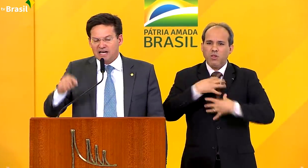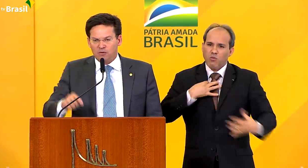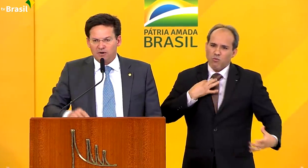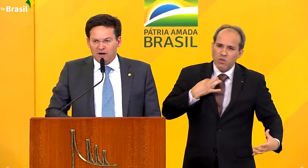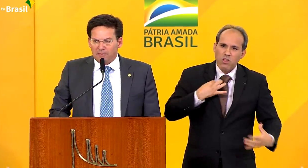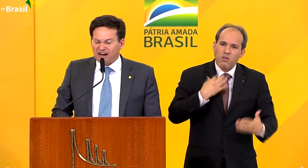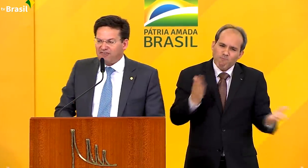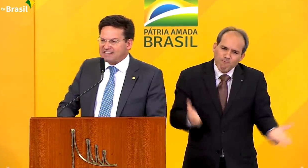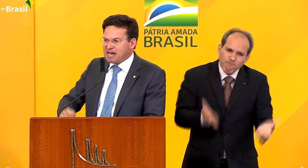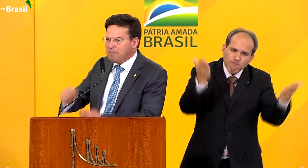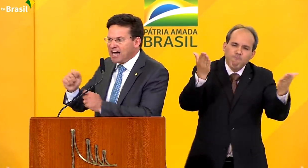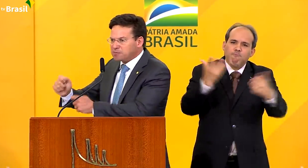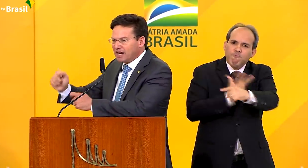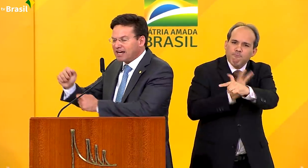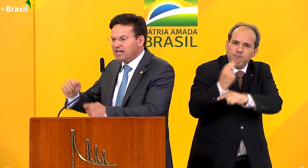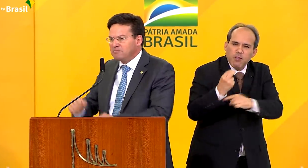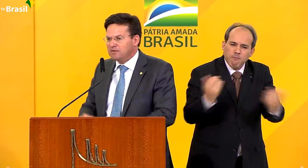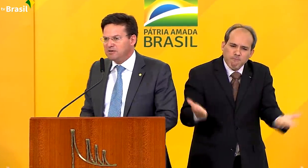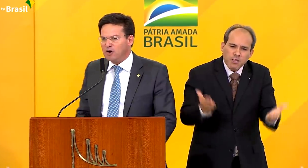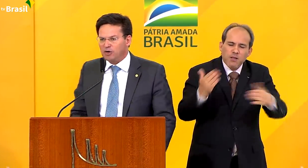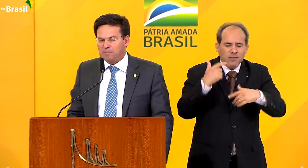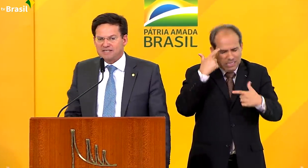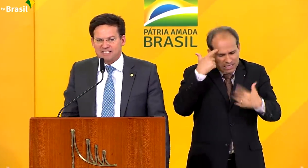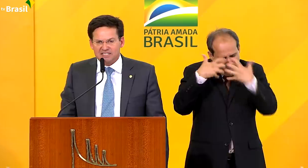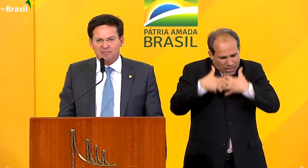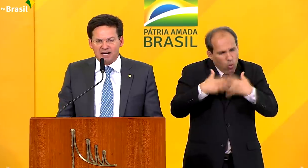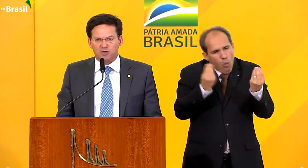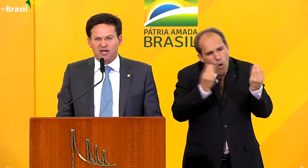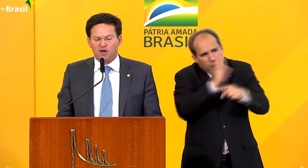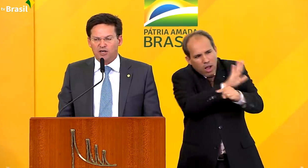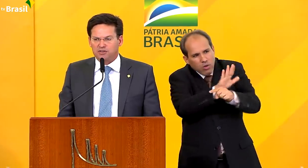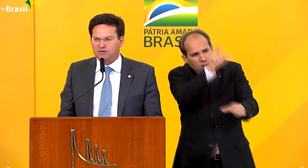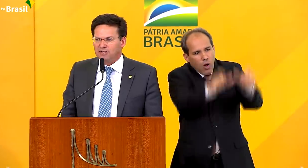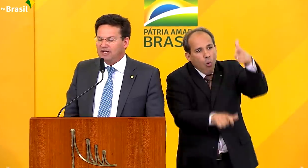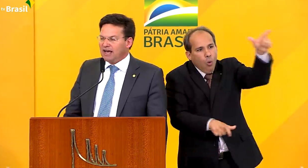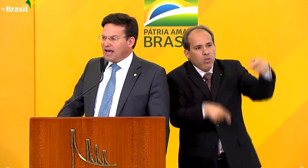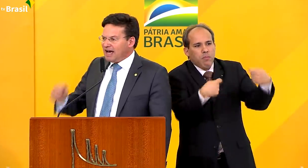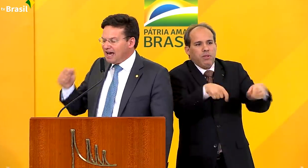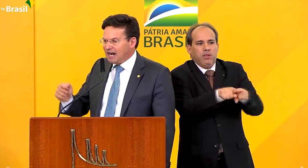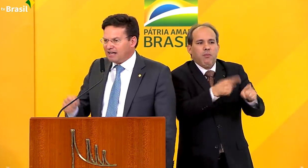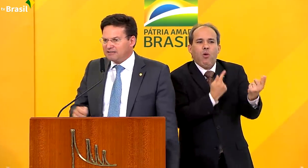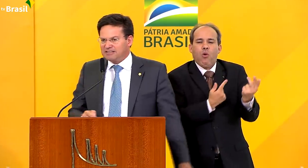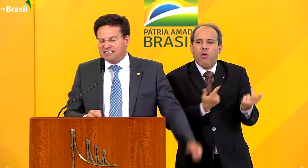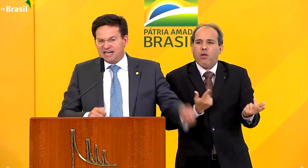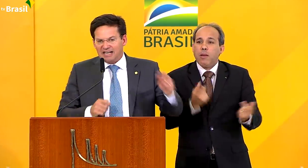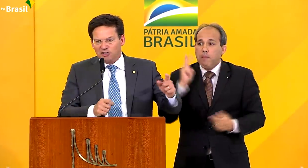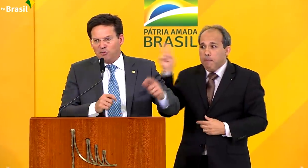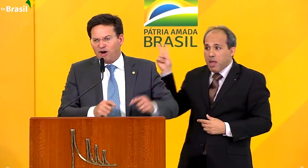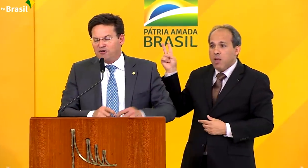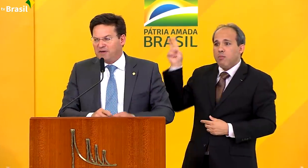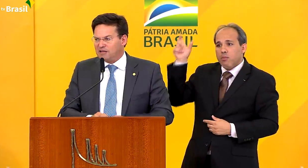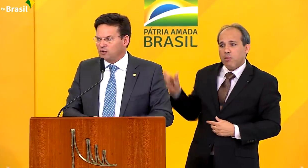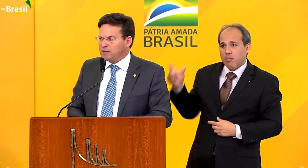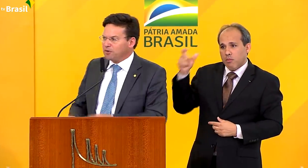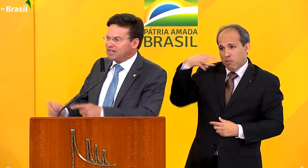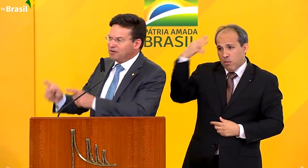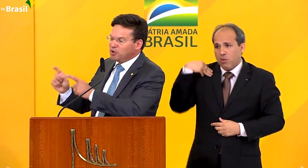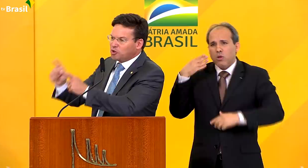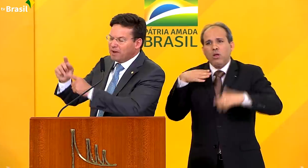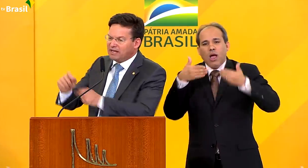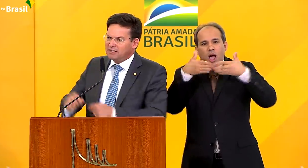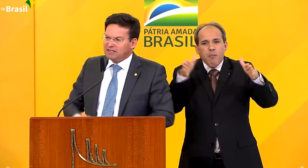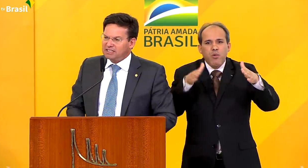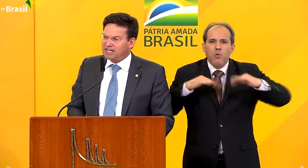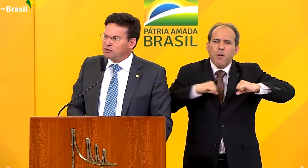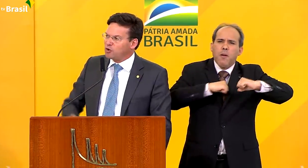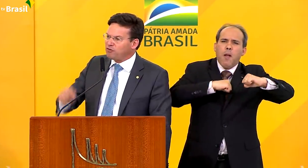superação para fazer mais para aquele irmão que precisa mais do que nós. Ela desencadeou um movimento que poderia